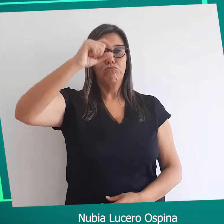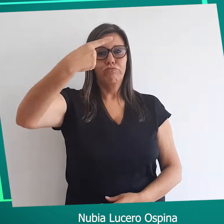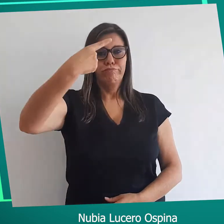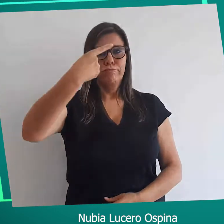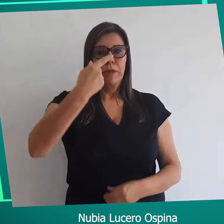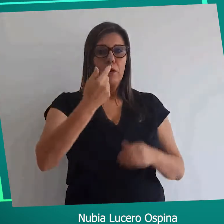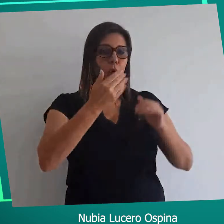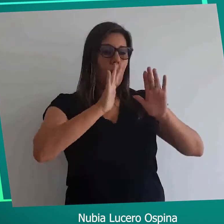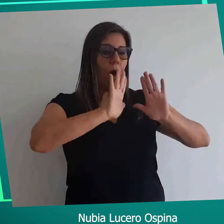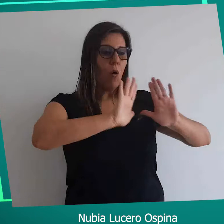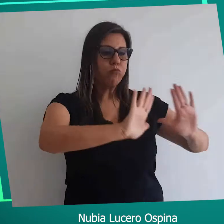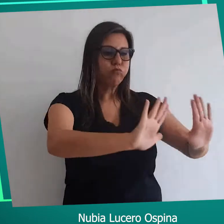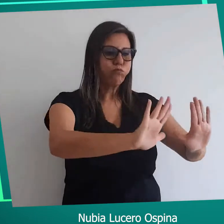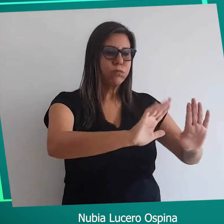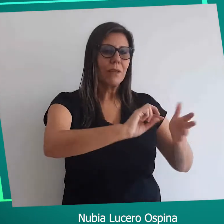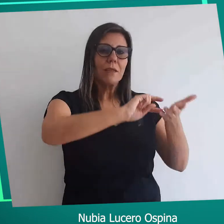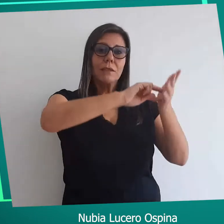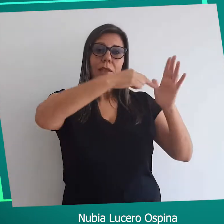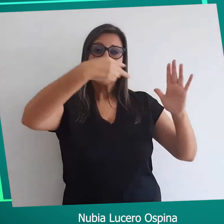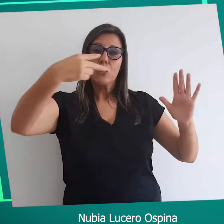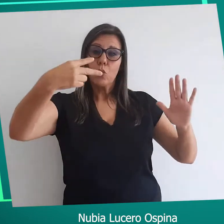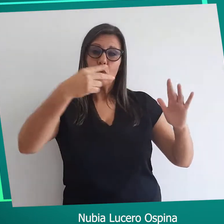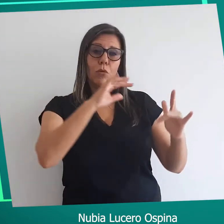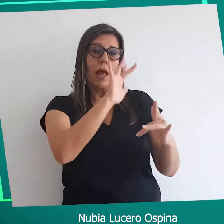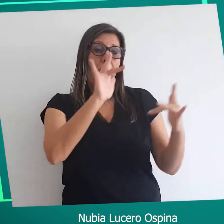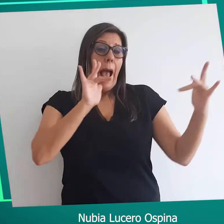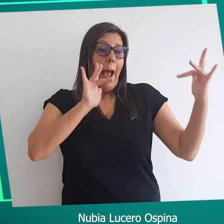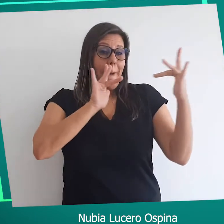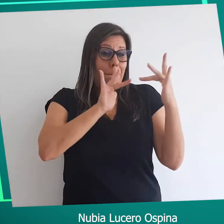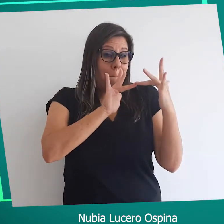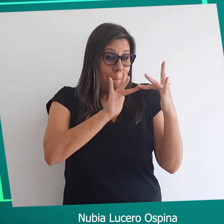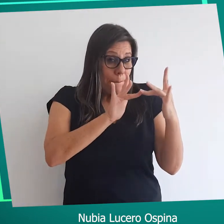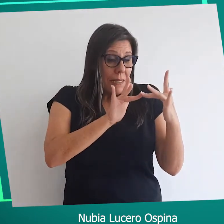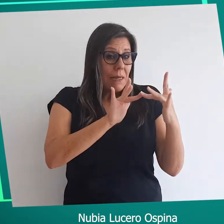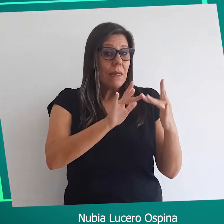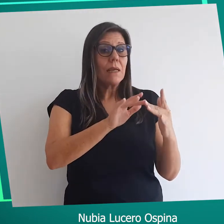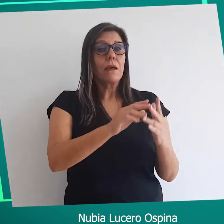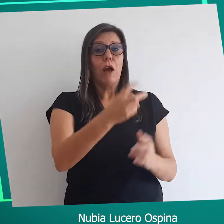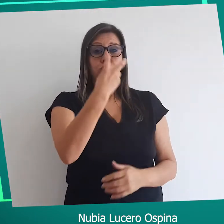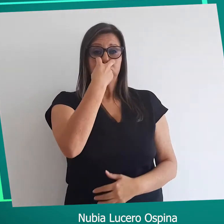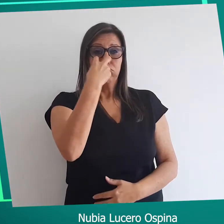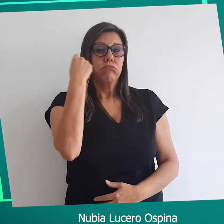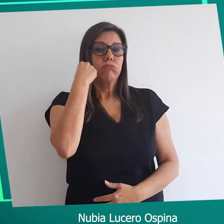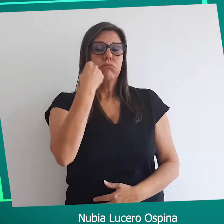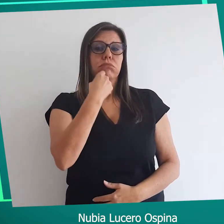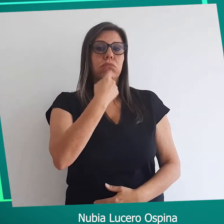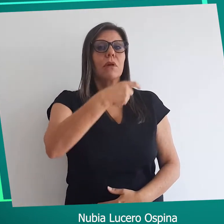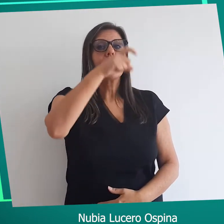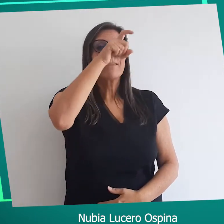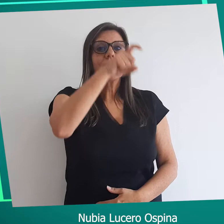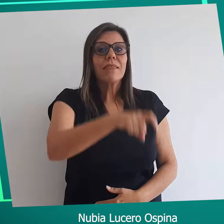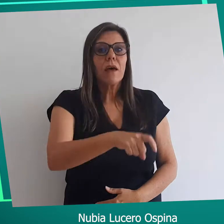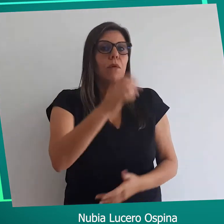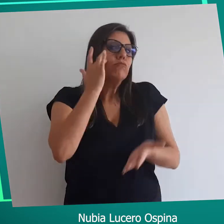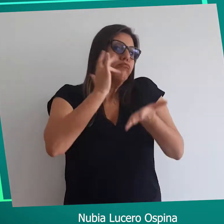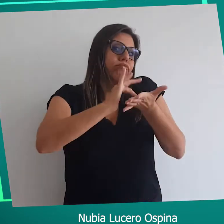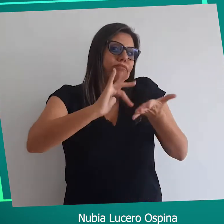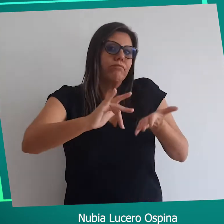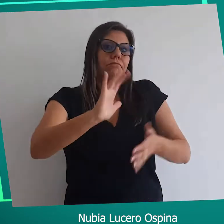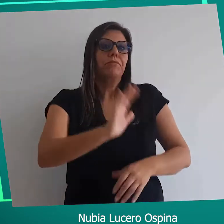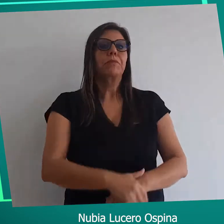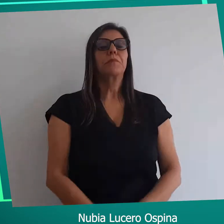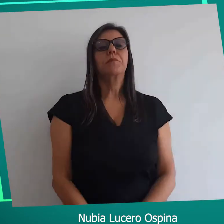primero mantenga la limpieza de sus aparatos tecnológicos de ayuda antes y después de usarlos